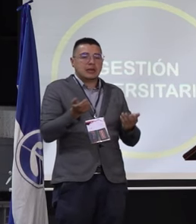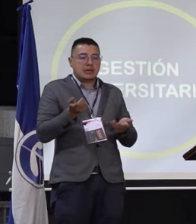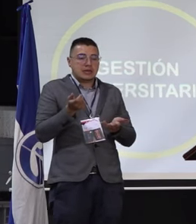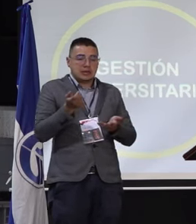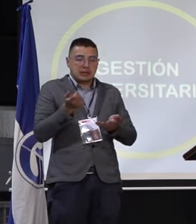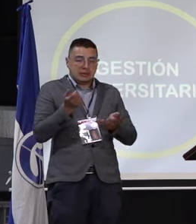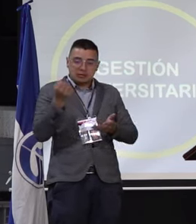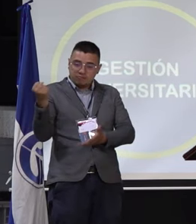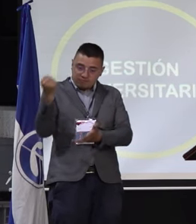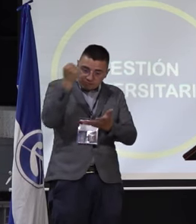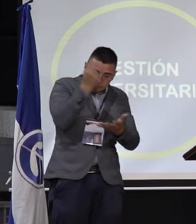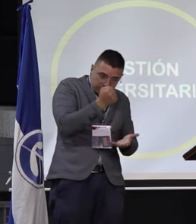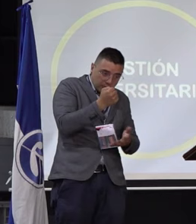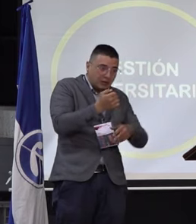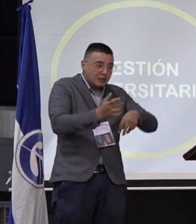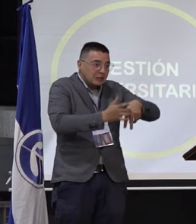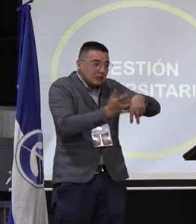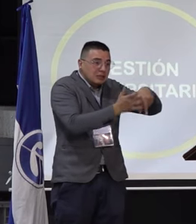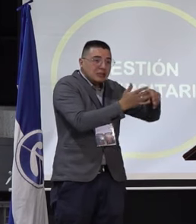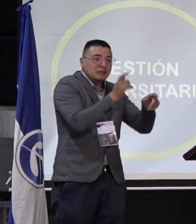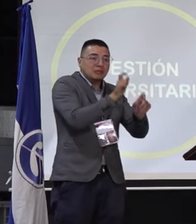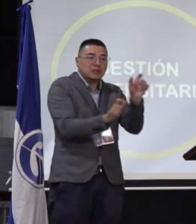movilizándose dentro de los diferentes